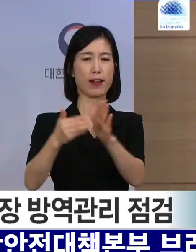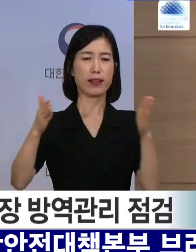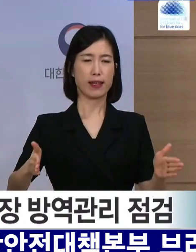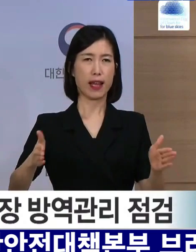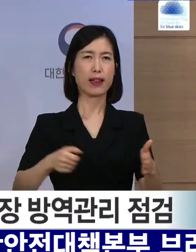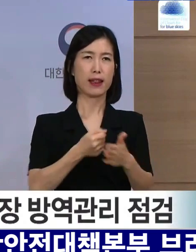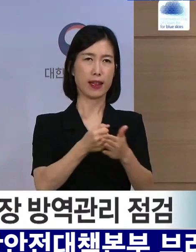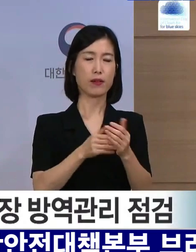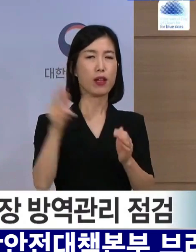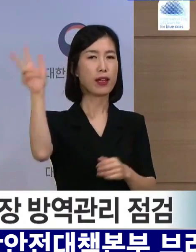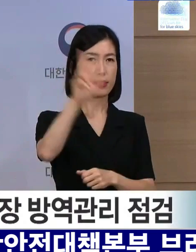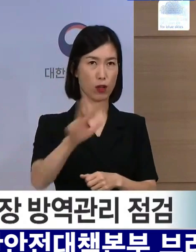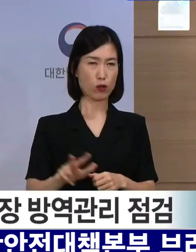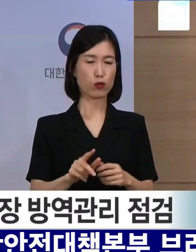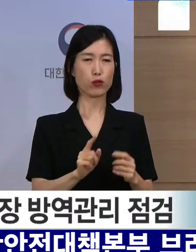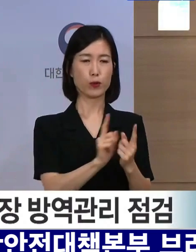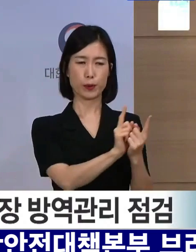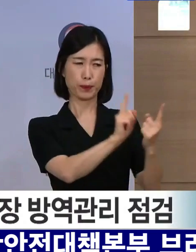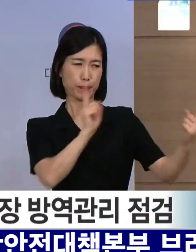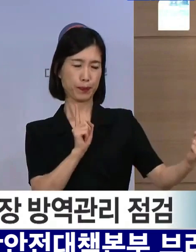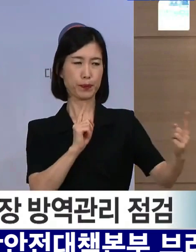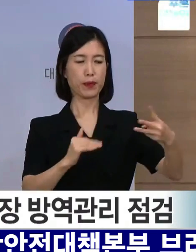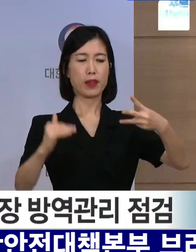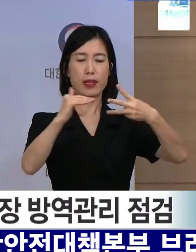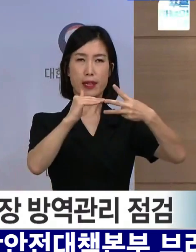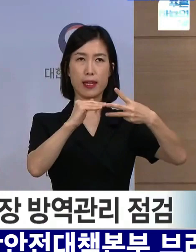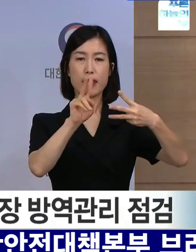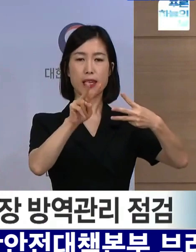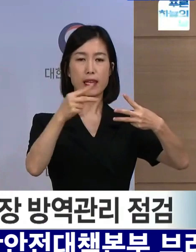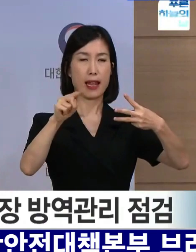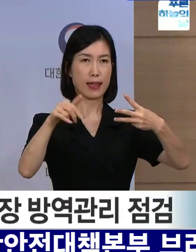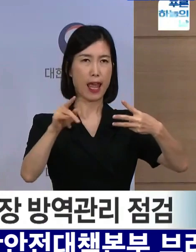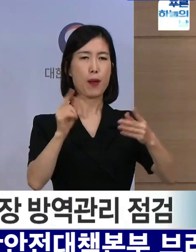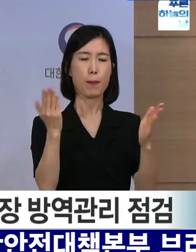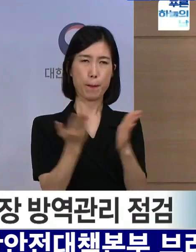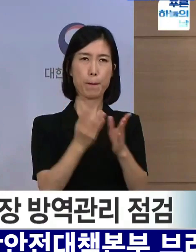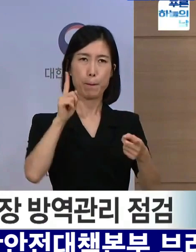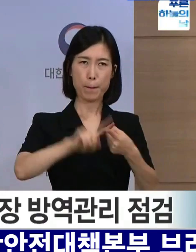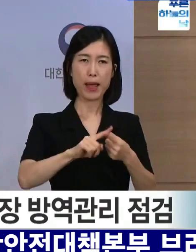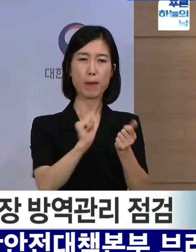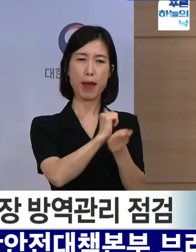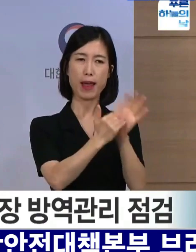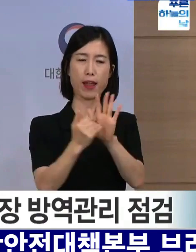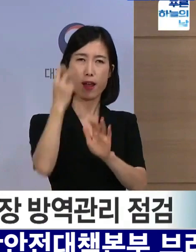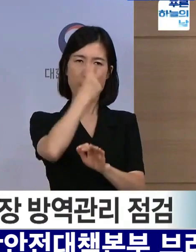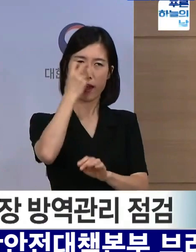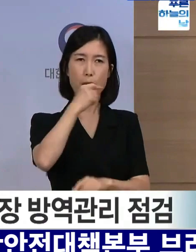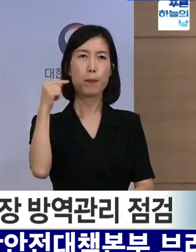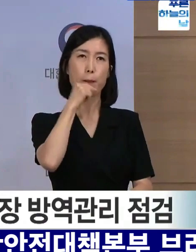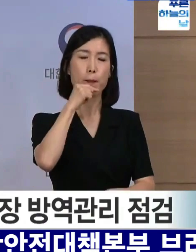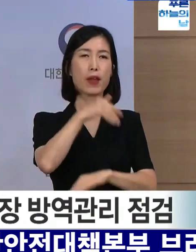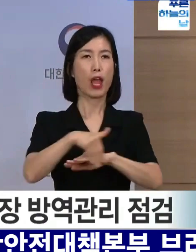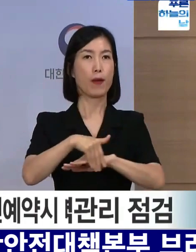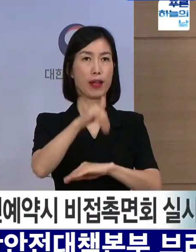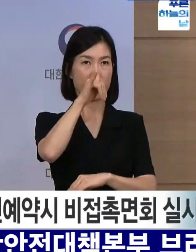전국에 대해 사회적 거리두기 2단계에 준하는 방역 조치를 검토하기로 하였습니다.